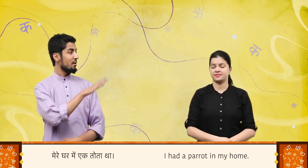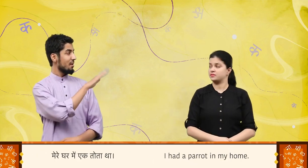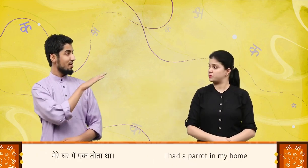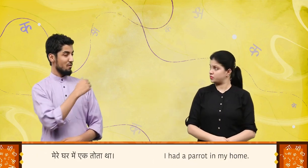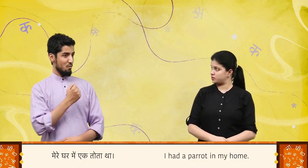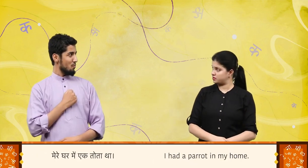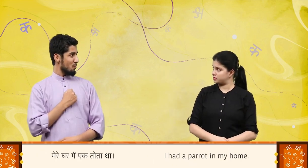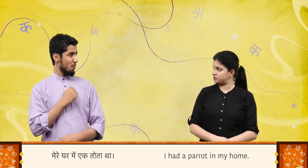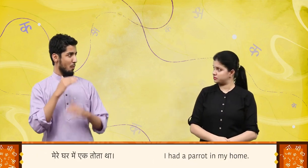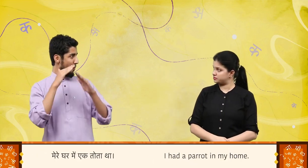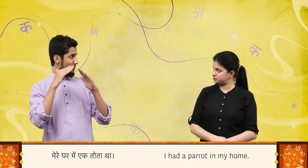मेरे घर में एक तोता था